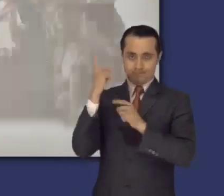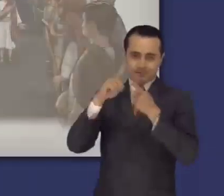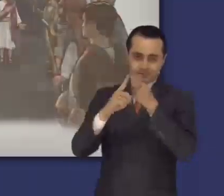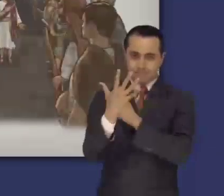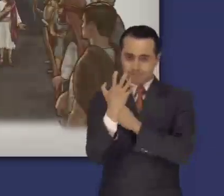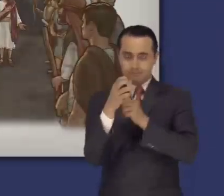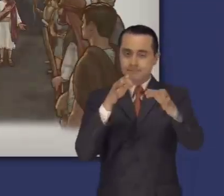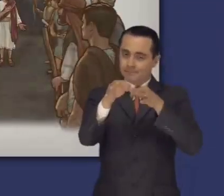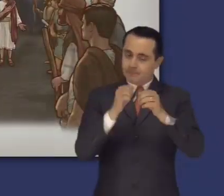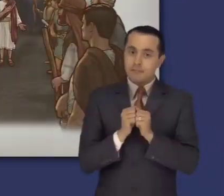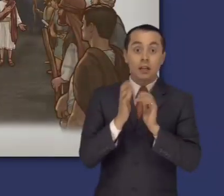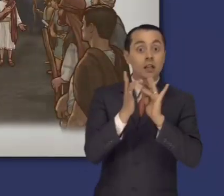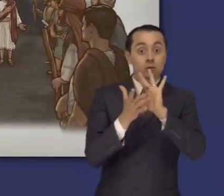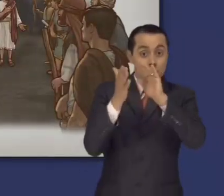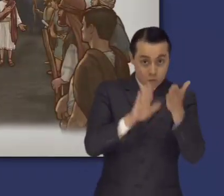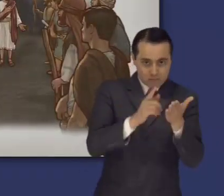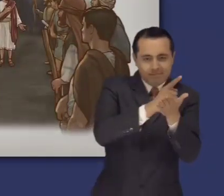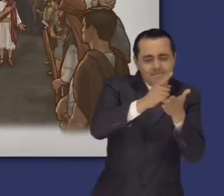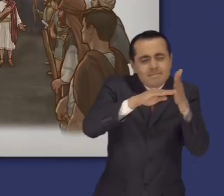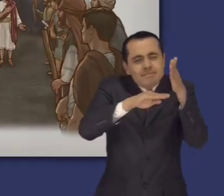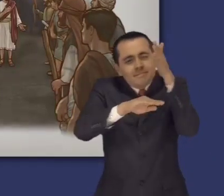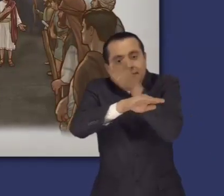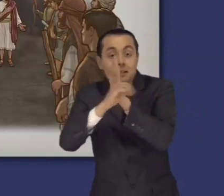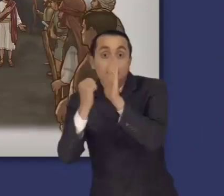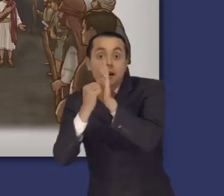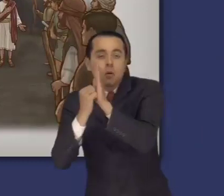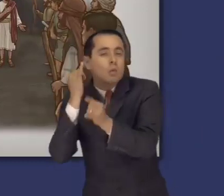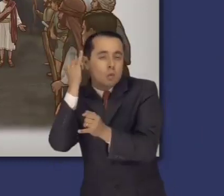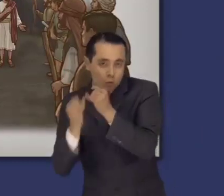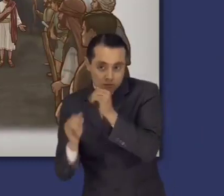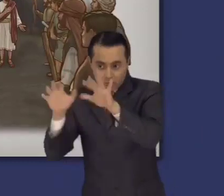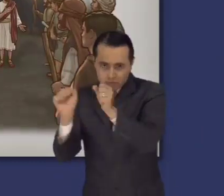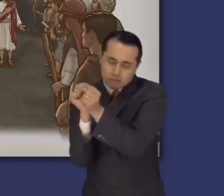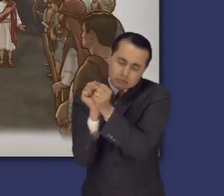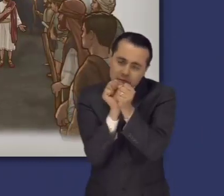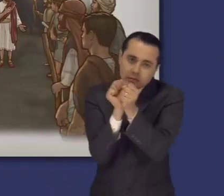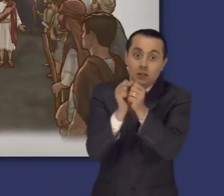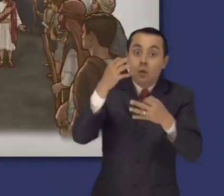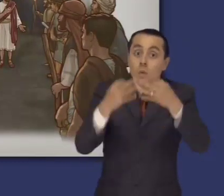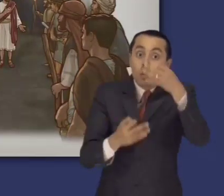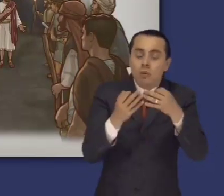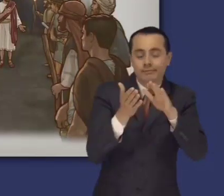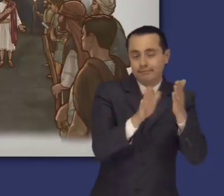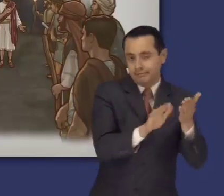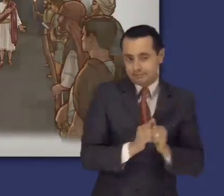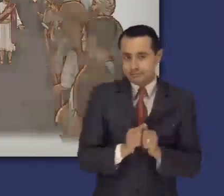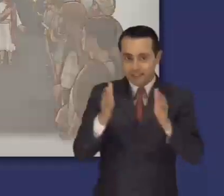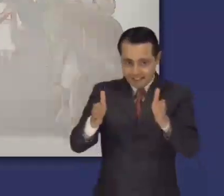Los capítulos 11 a 15 narran la última semana del ministerio de Jesús hasta su arresto y ejecución.